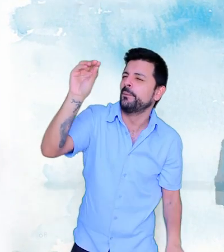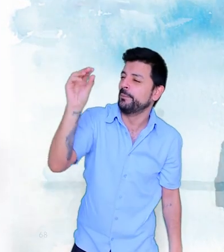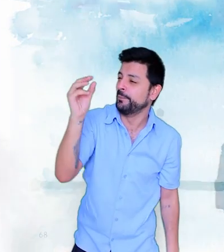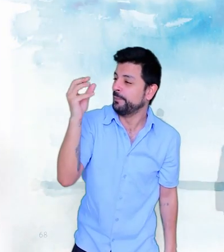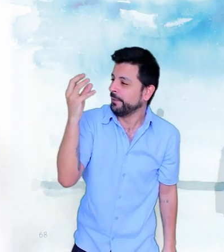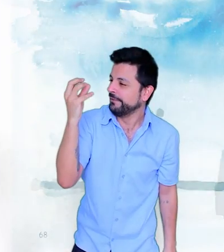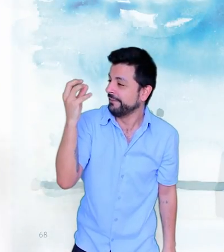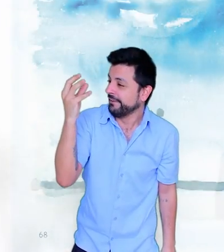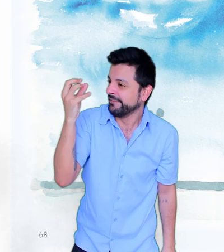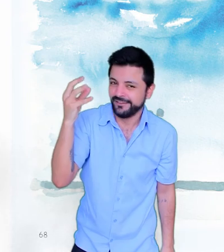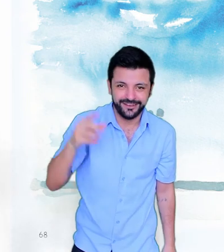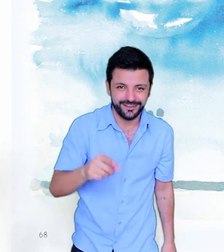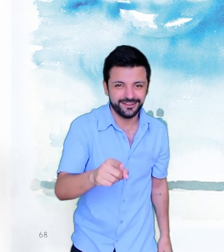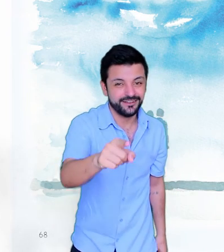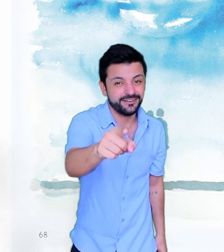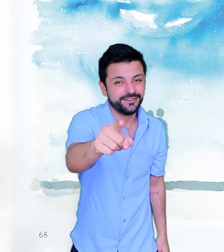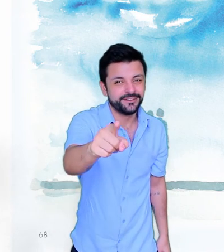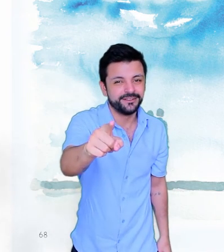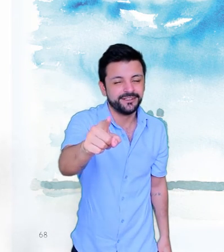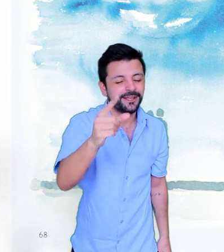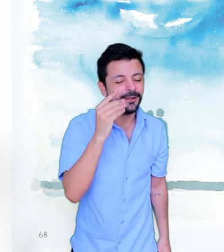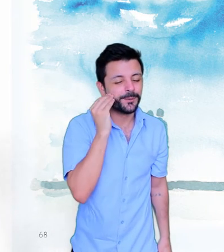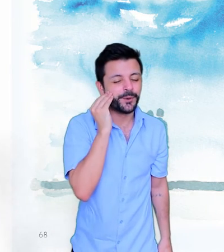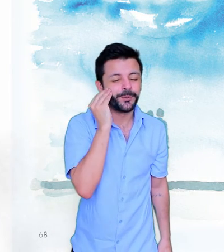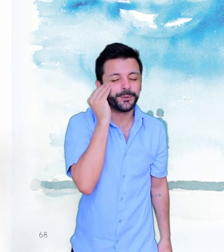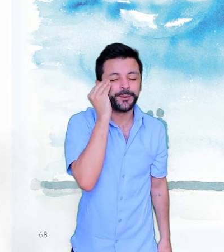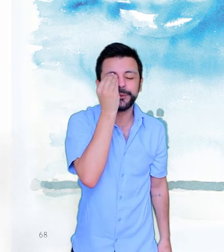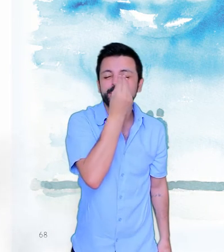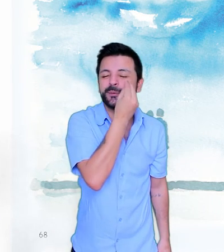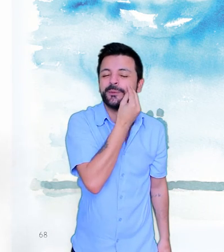lampejo E de você Um doce beijo